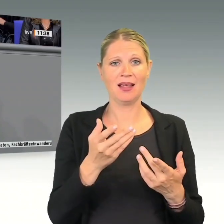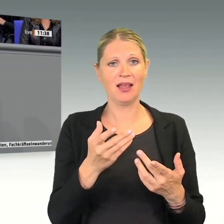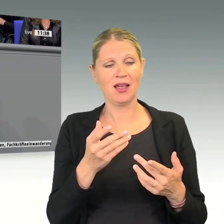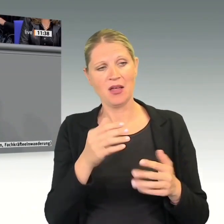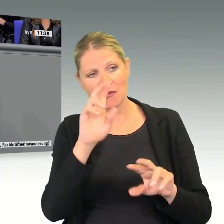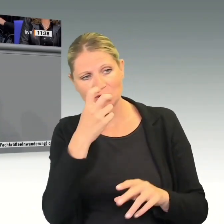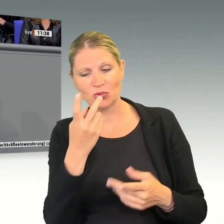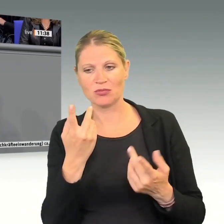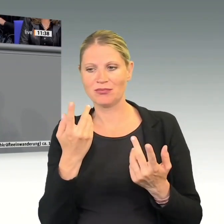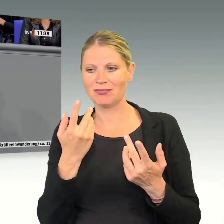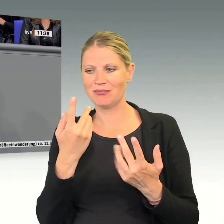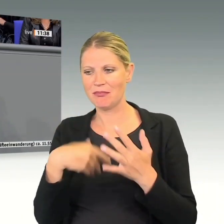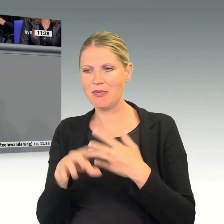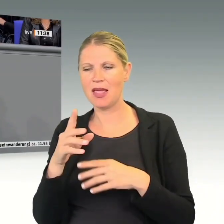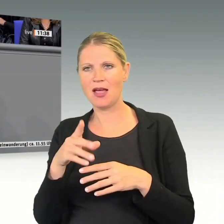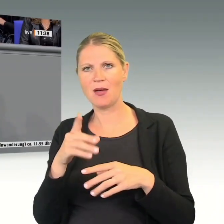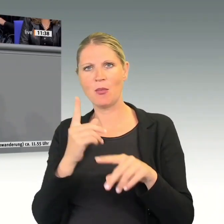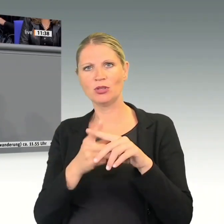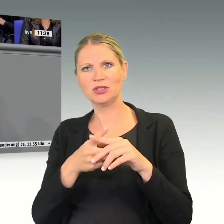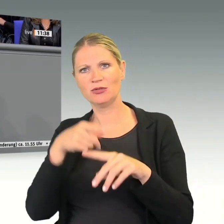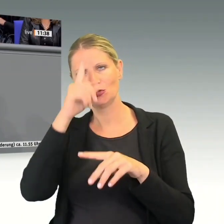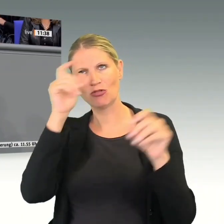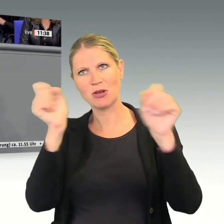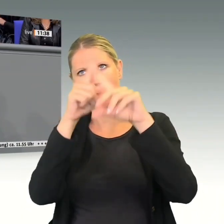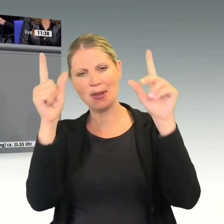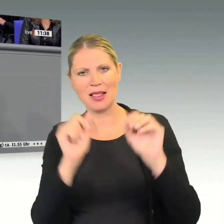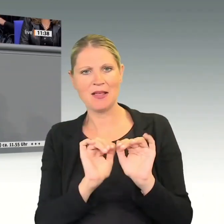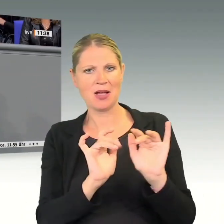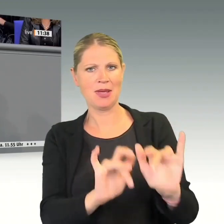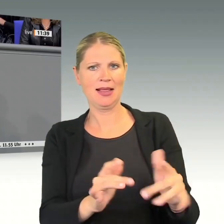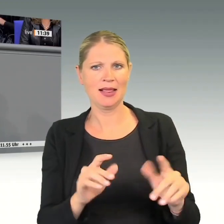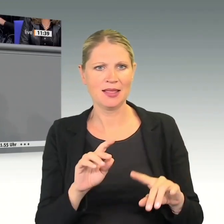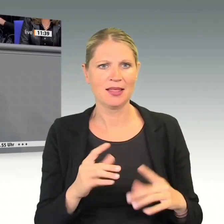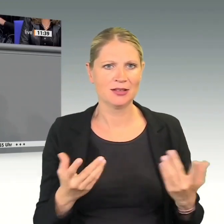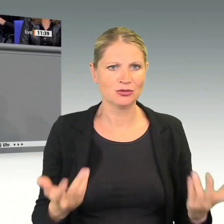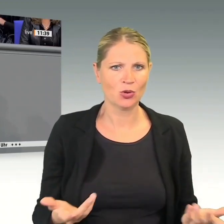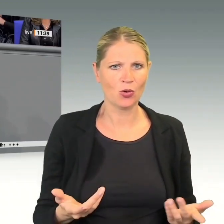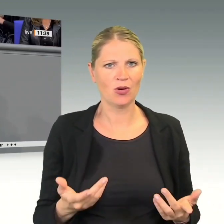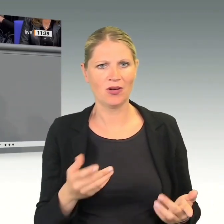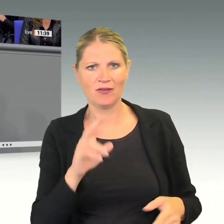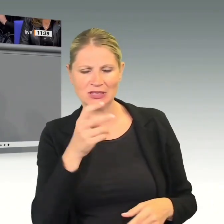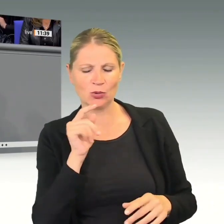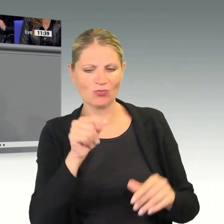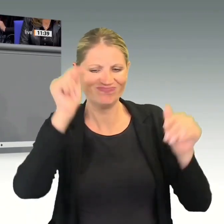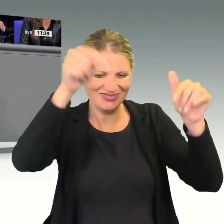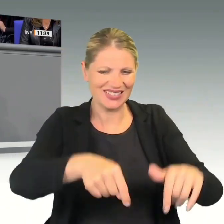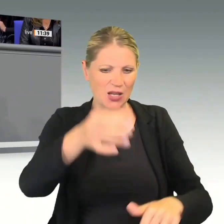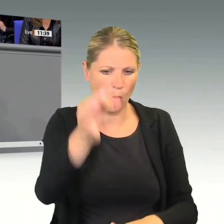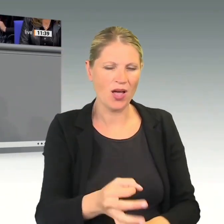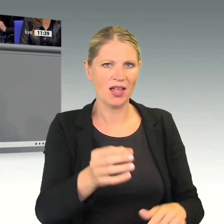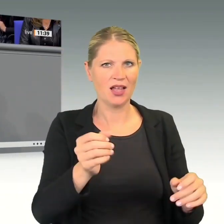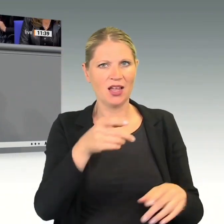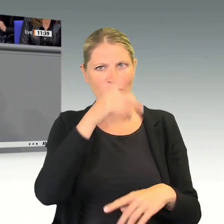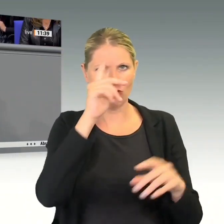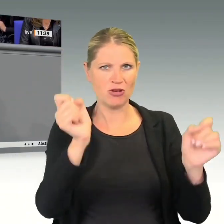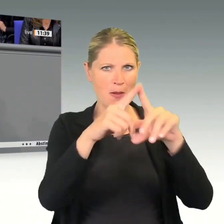Das, was Frau Baerbock und Herr Heil dort gemacht haben, war das Deutschlandbild wieder dort zu verbessern, wo Sie es in